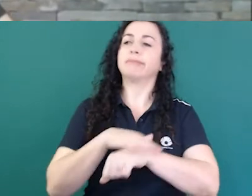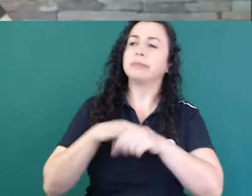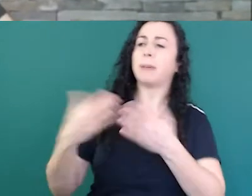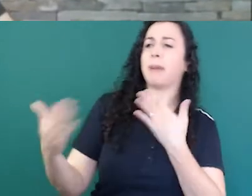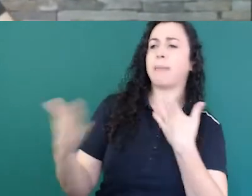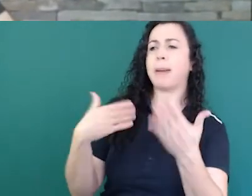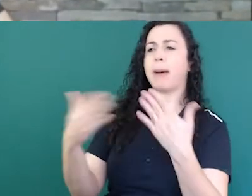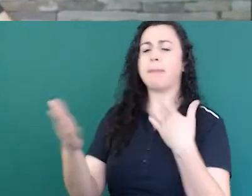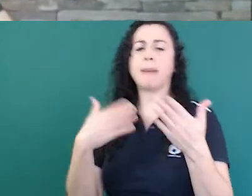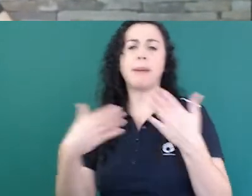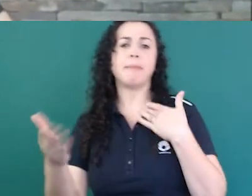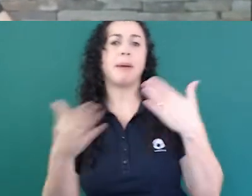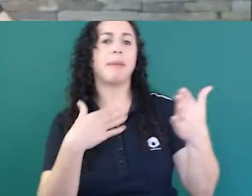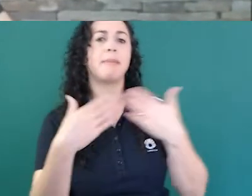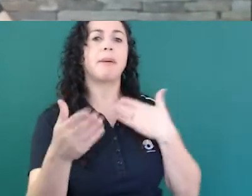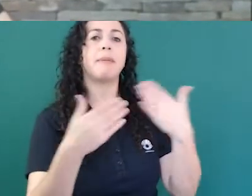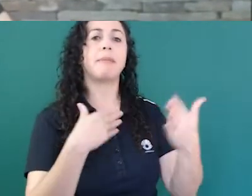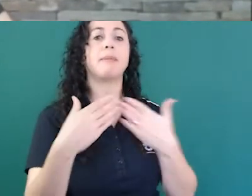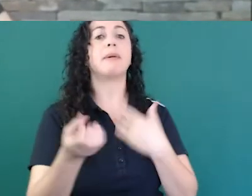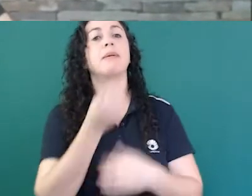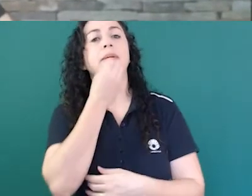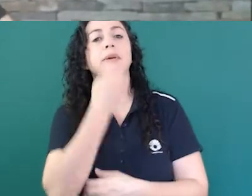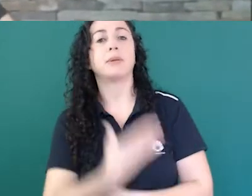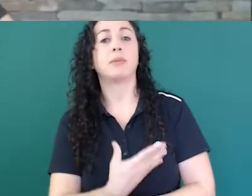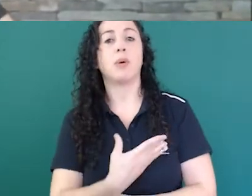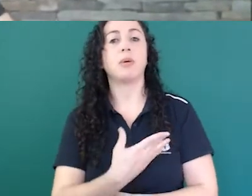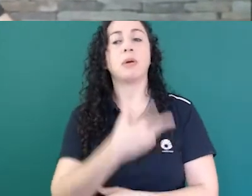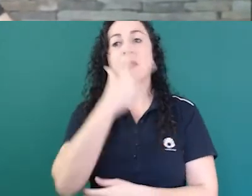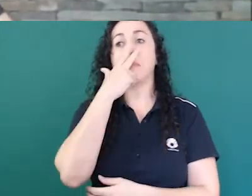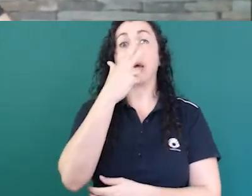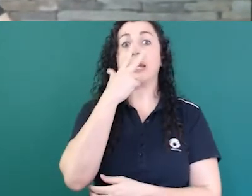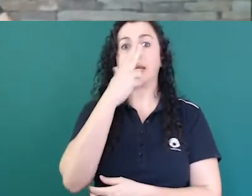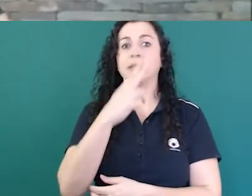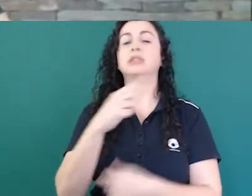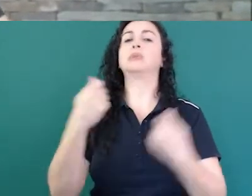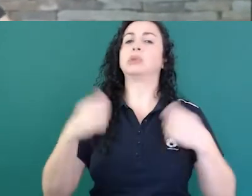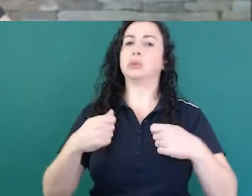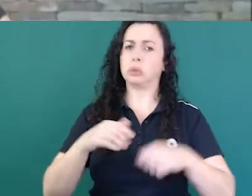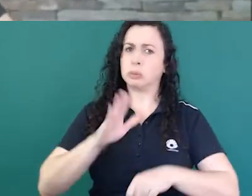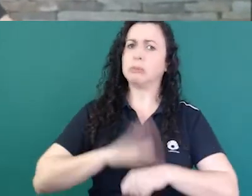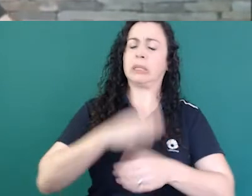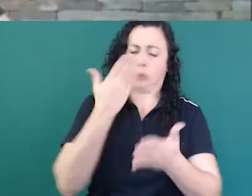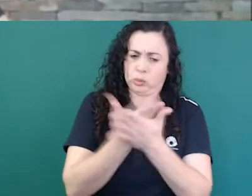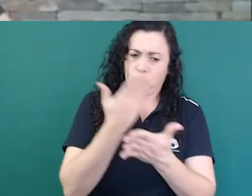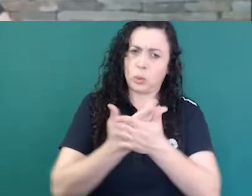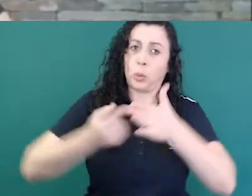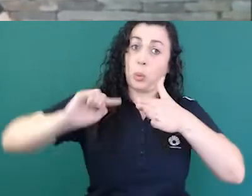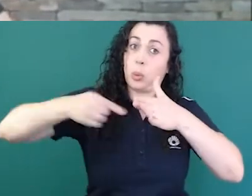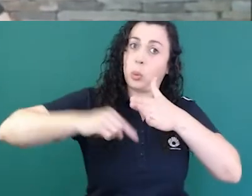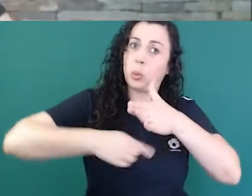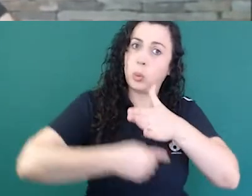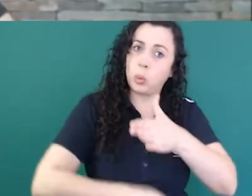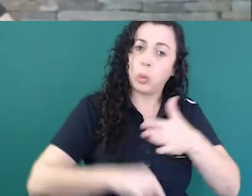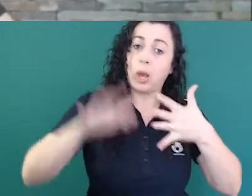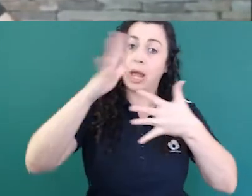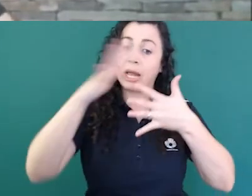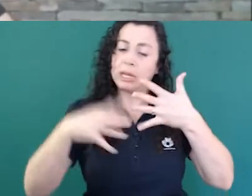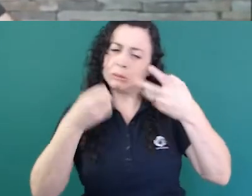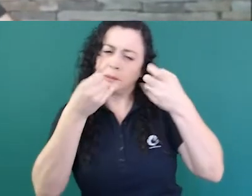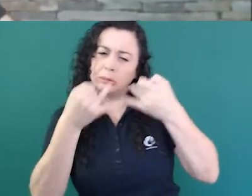se tornou muito produtiva eu acho que a gente teve que trabalhar e estudar muito a descrição da libras a nossa